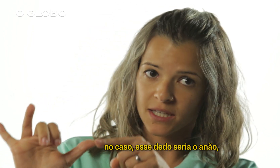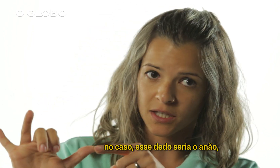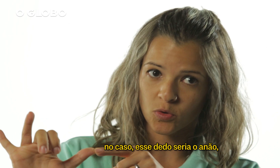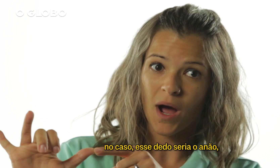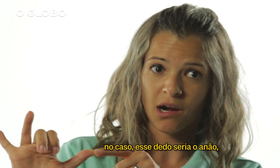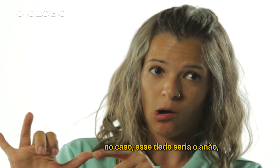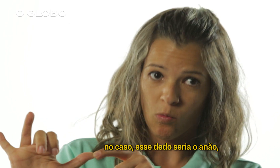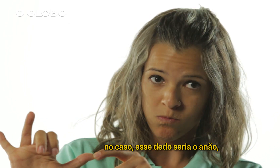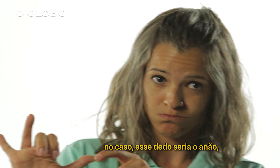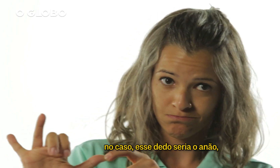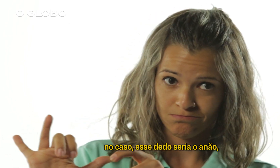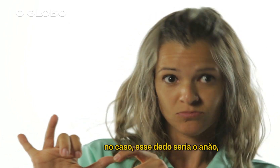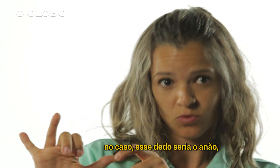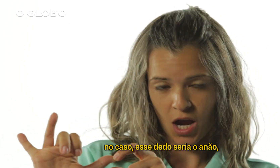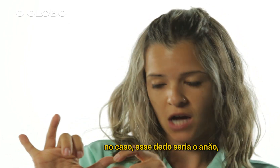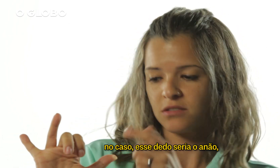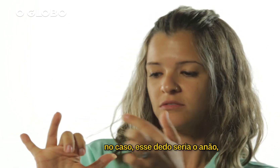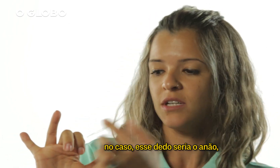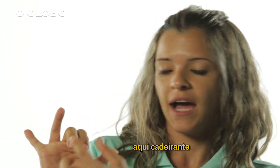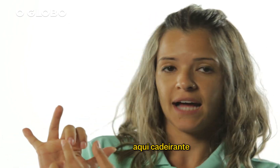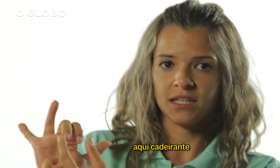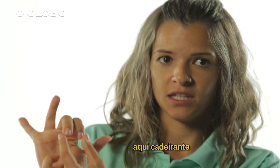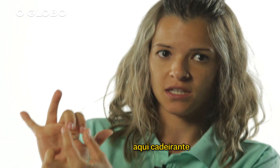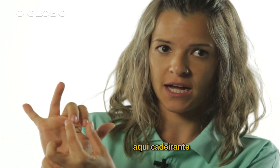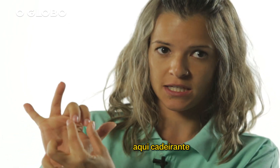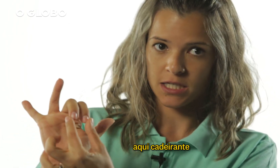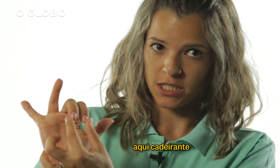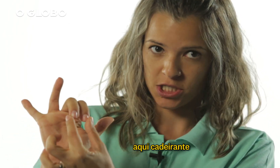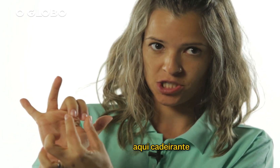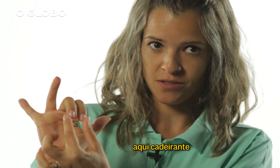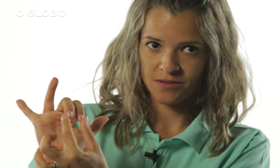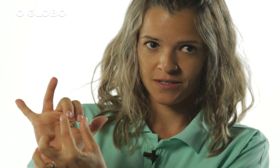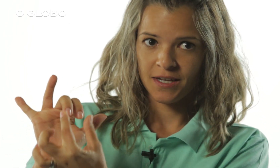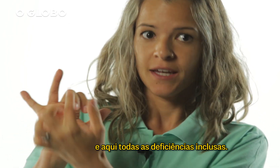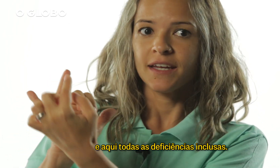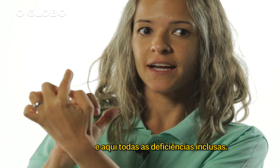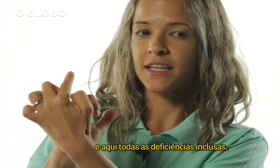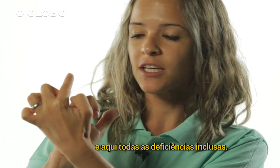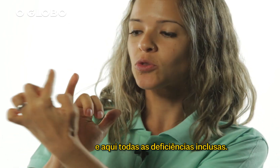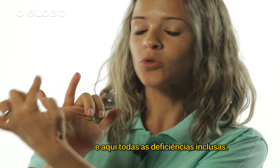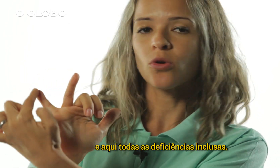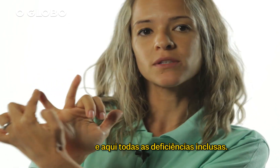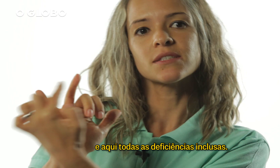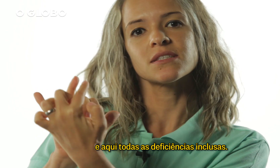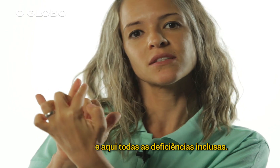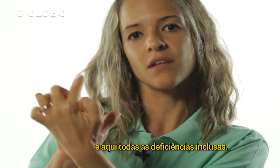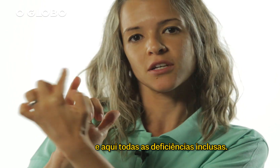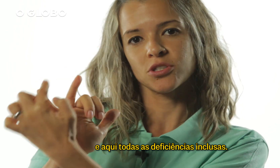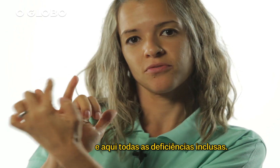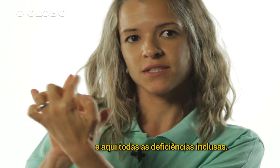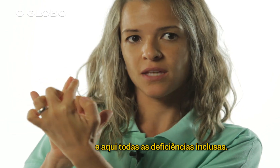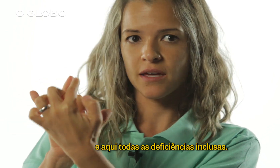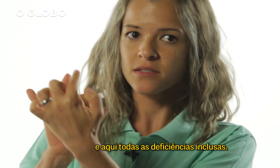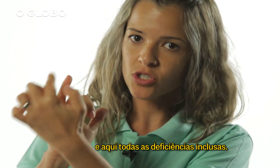dedo, anão, no caso. Aqui, cadeirante. E aqui, todas as deficiências